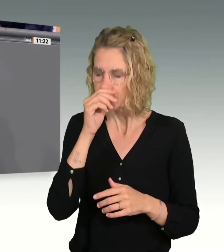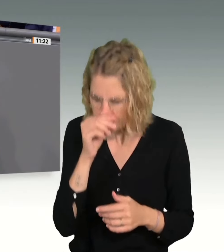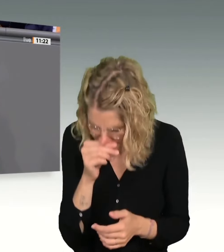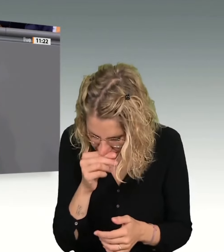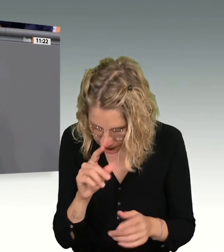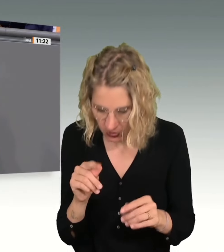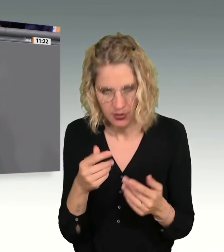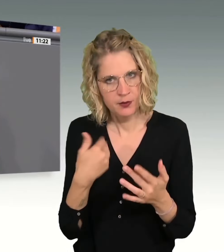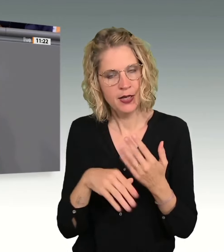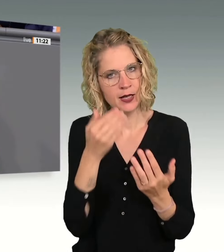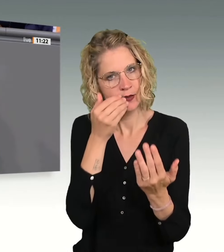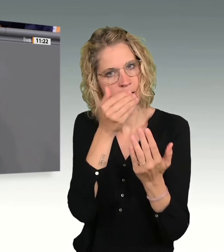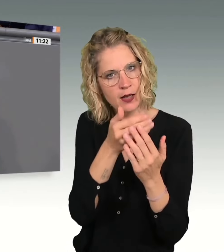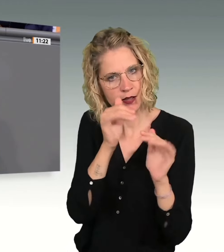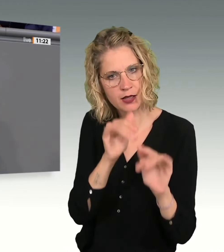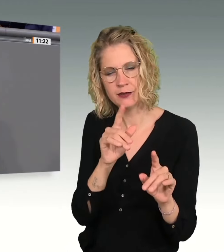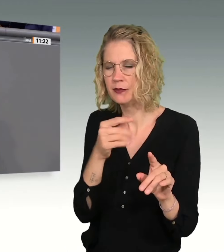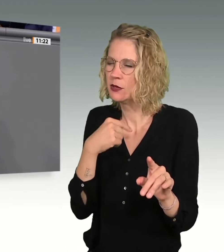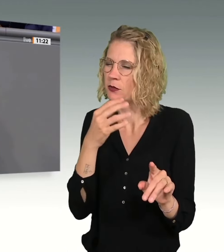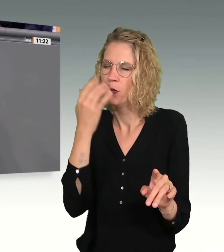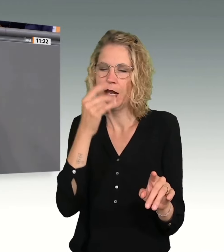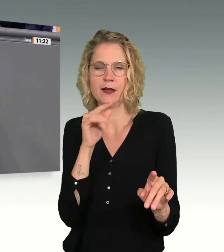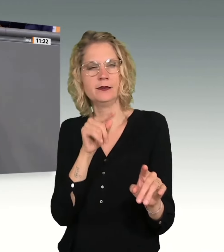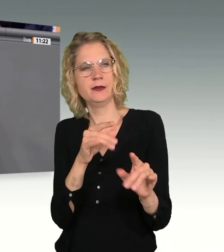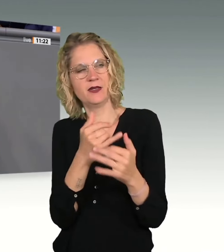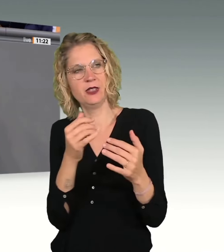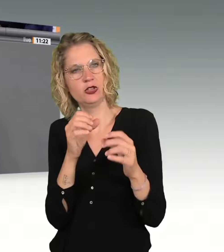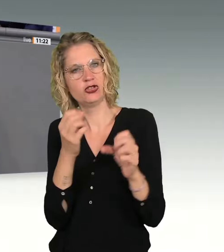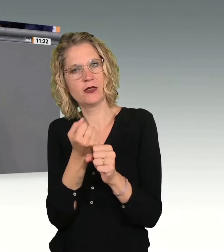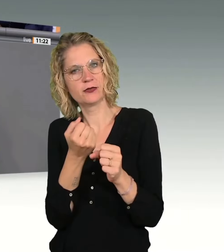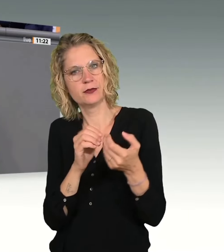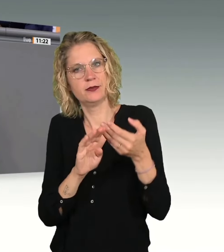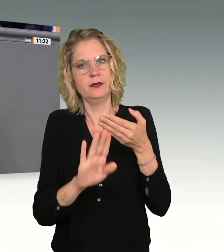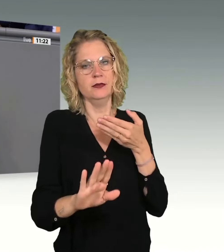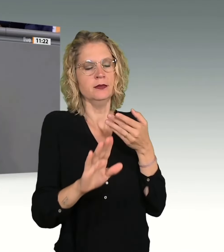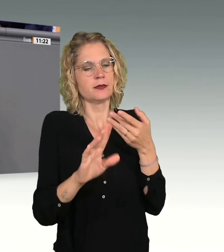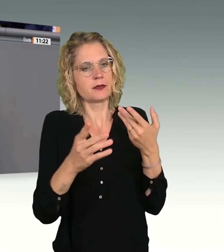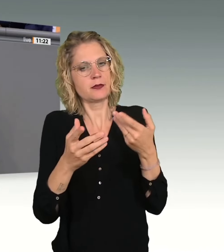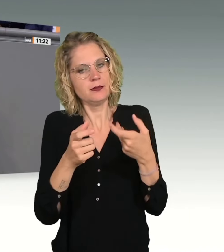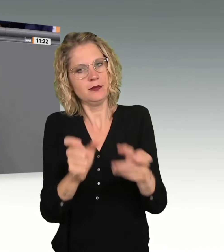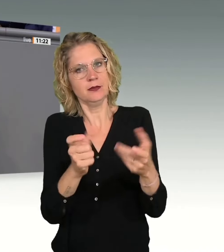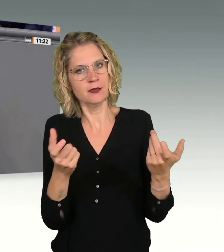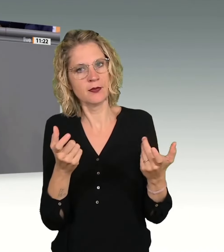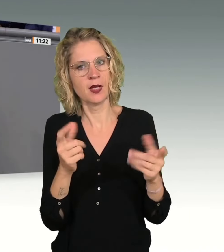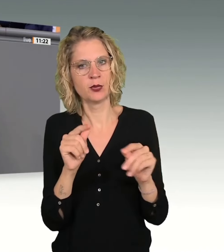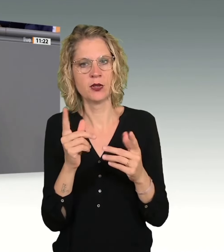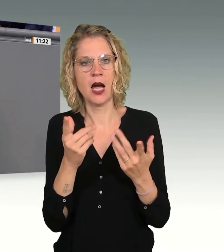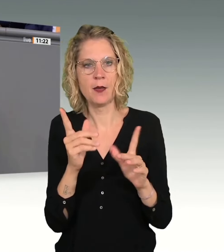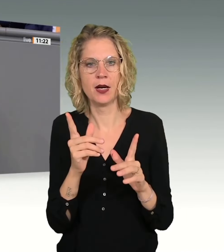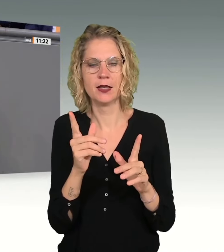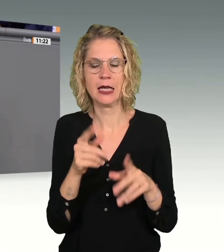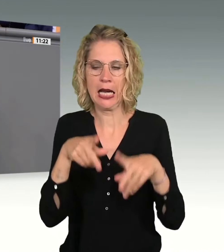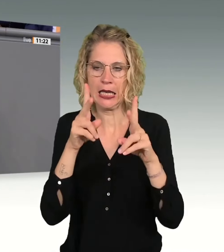entgegenzutreten. Zum Glück ist echte Rechtspolitik nicht nur Ahndung, sondern auch Prävention,